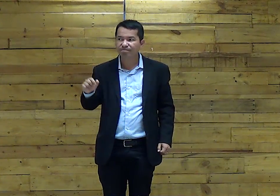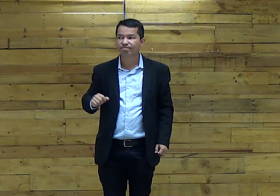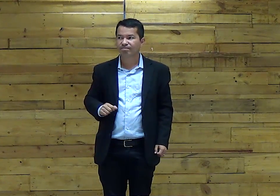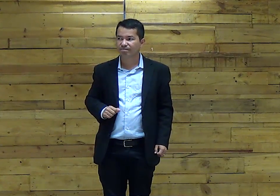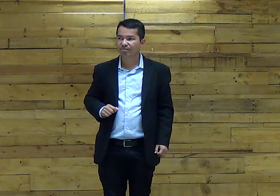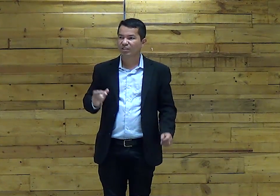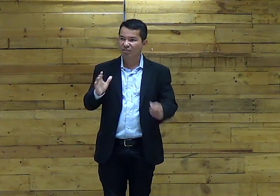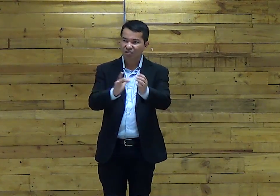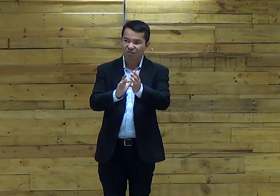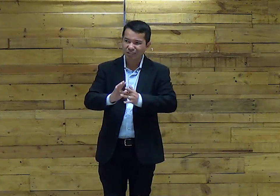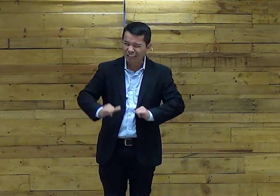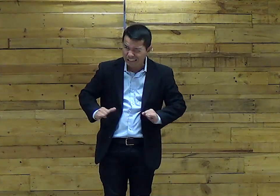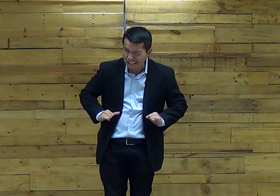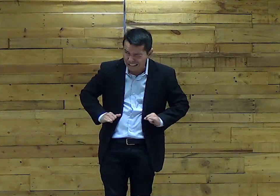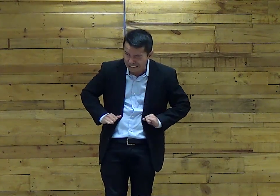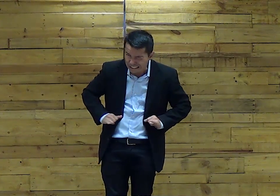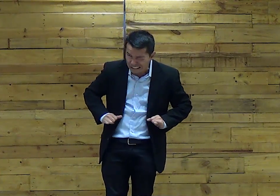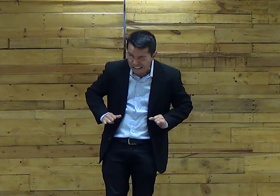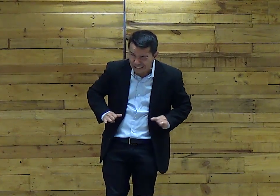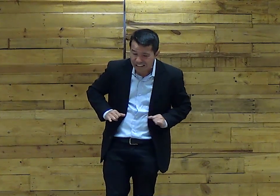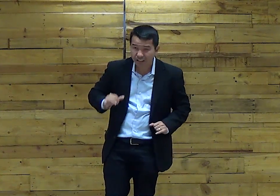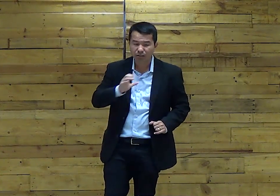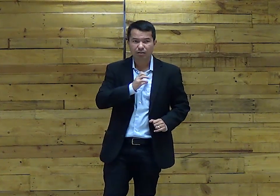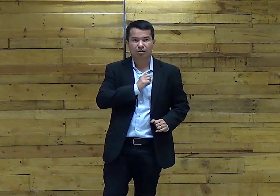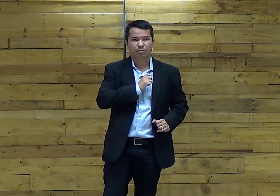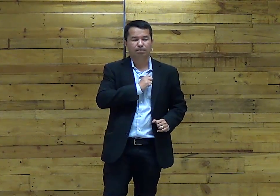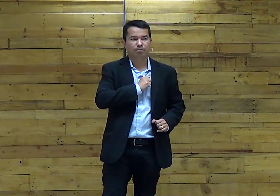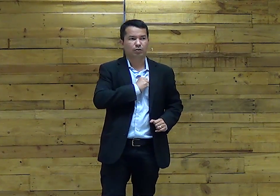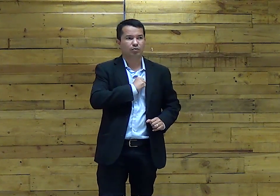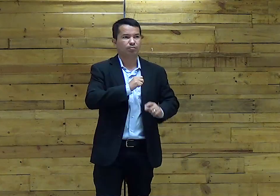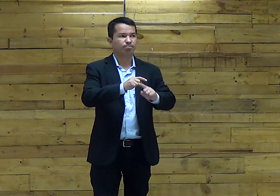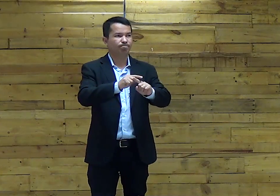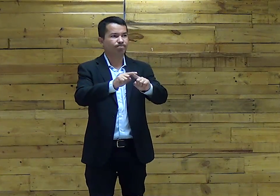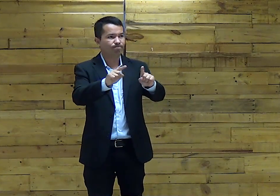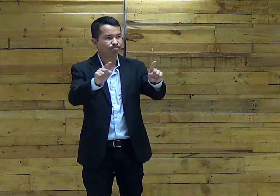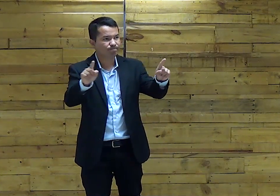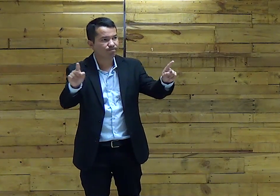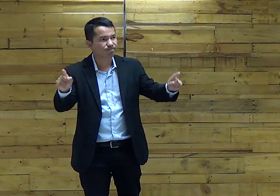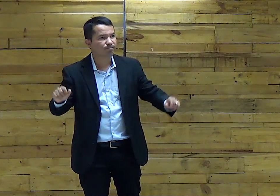Jesus sofreu Por amor A você